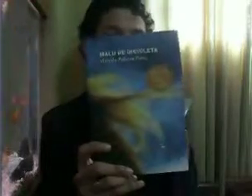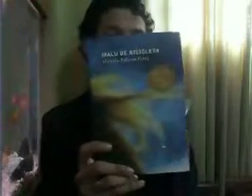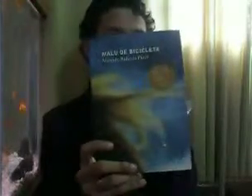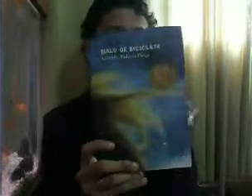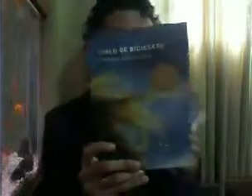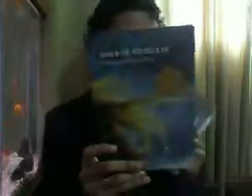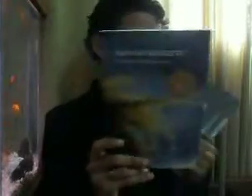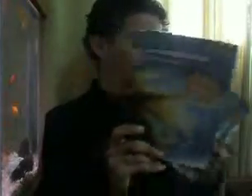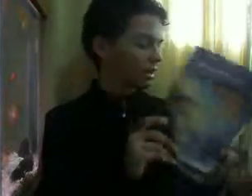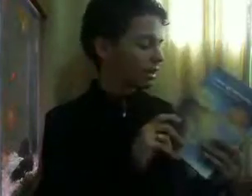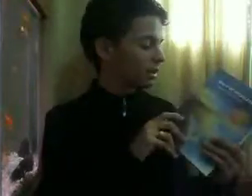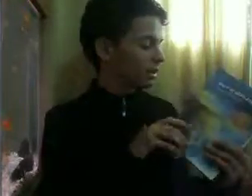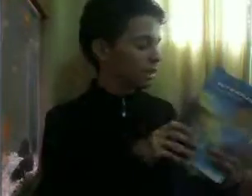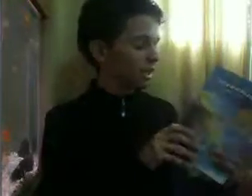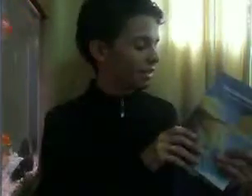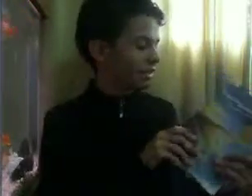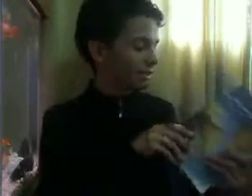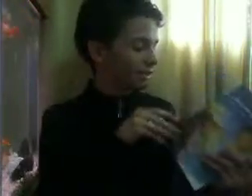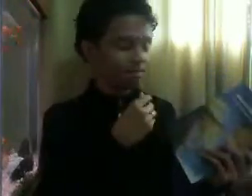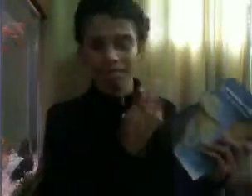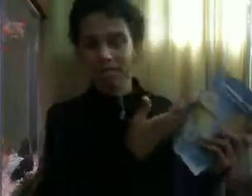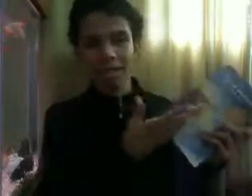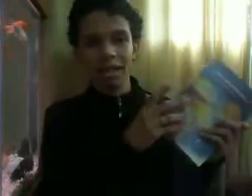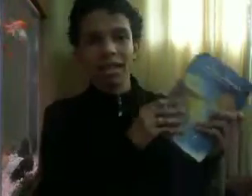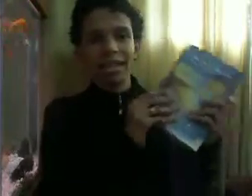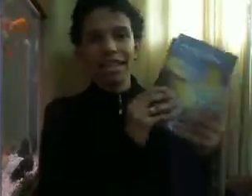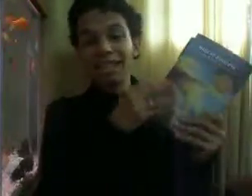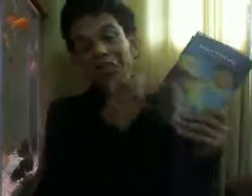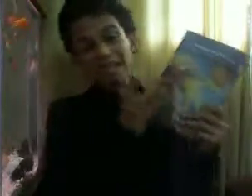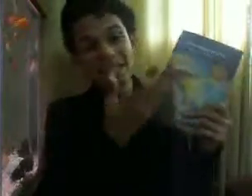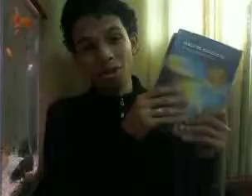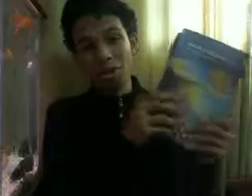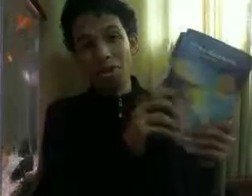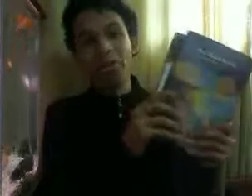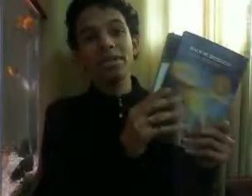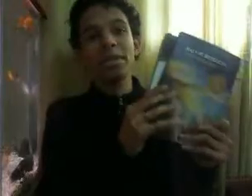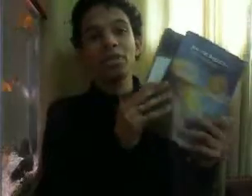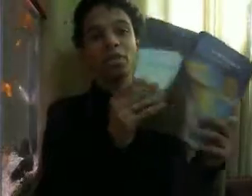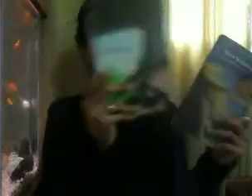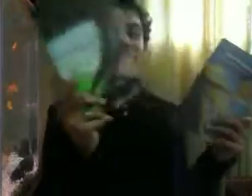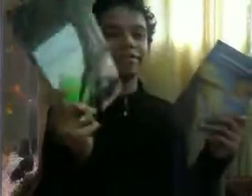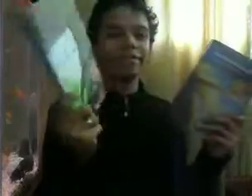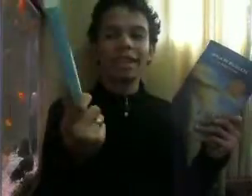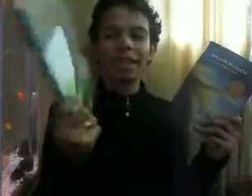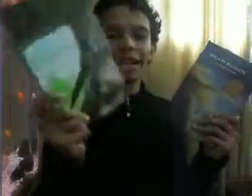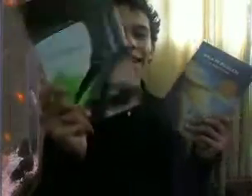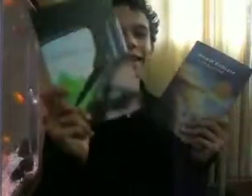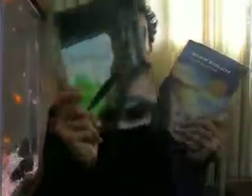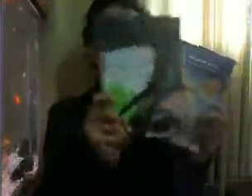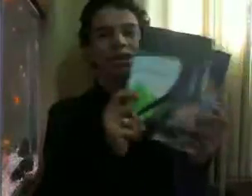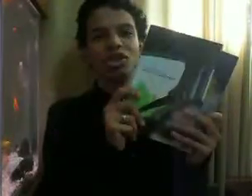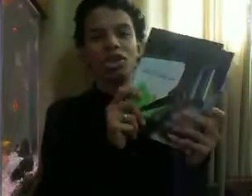Tá Porque enfim Esse livro é sensacional Ele conseguiu Ganhar até De